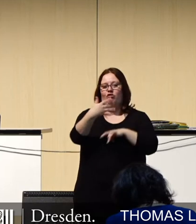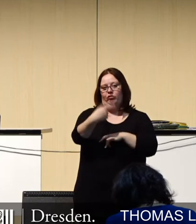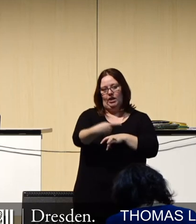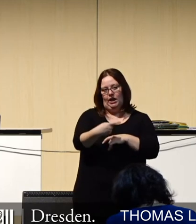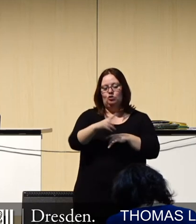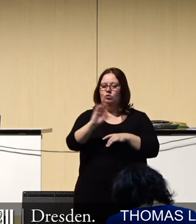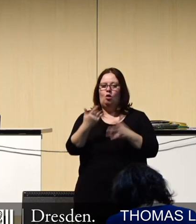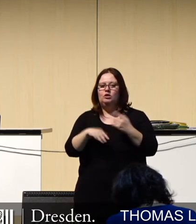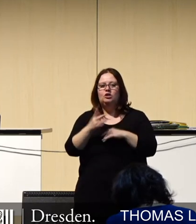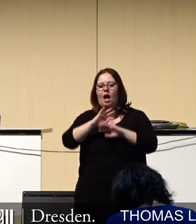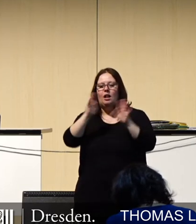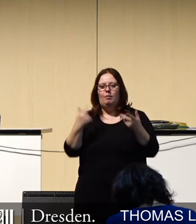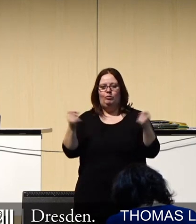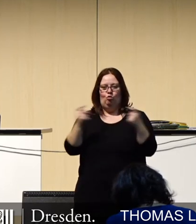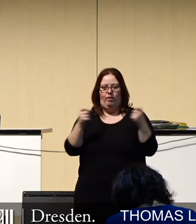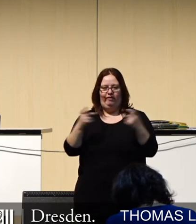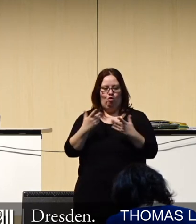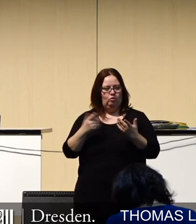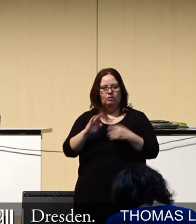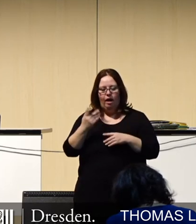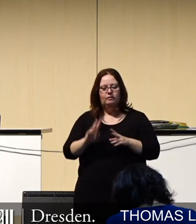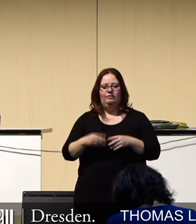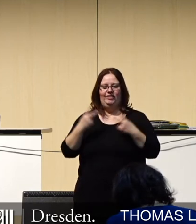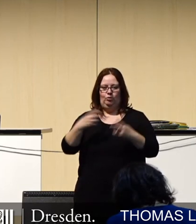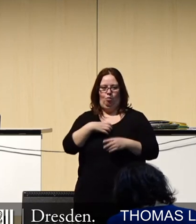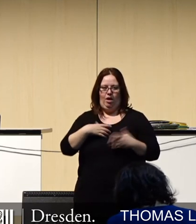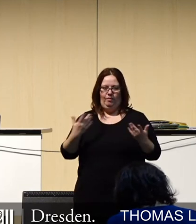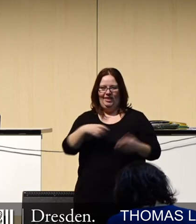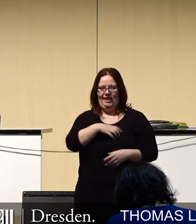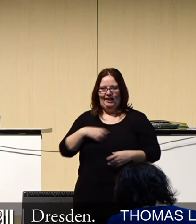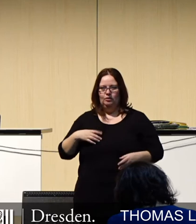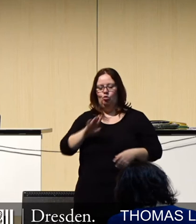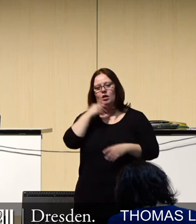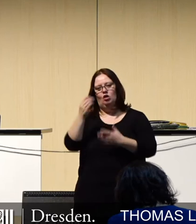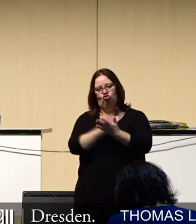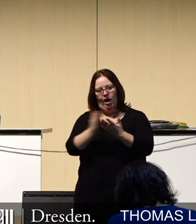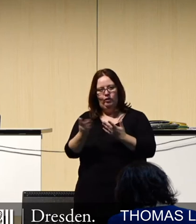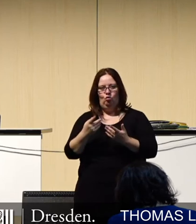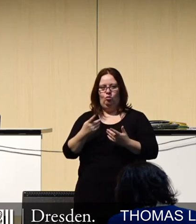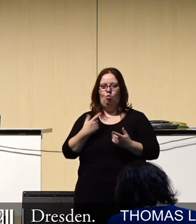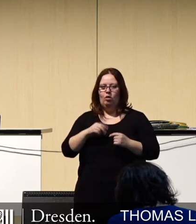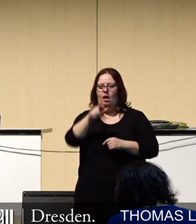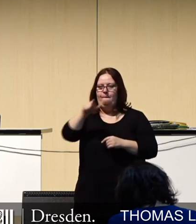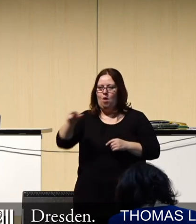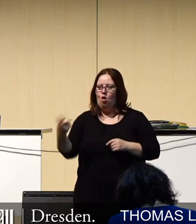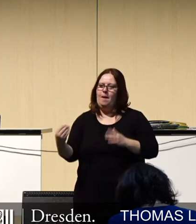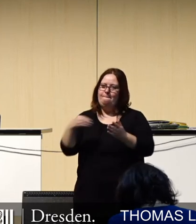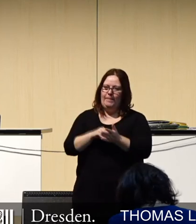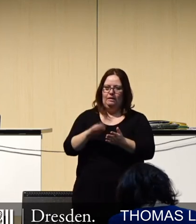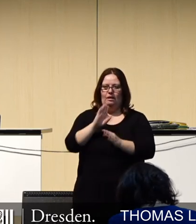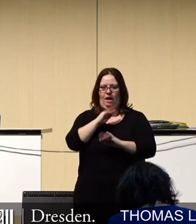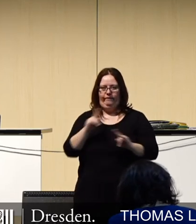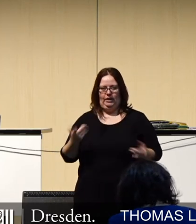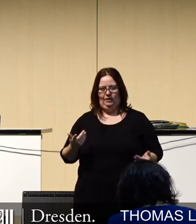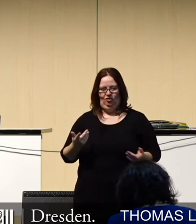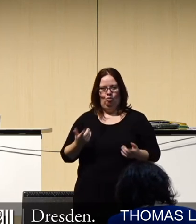und auch nicht der Mobilfunk allgemein. Das eigentliche Problem in Dresden ist, dass viel zu oft Entscheidungen getroffen werden, bei denen die